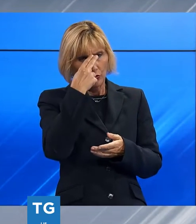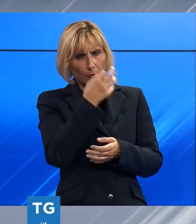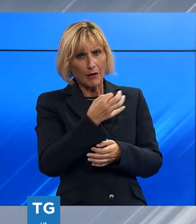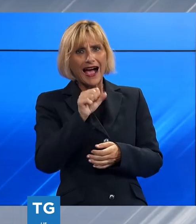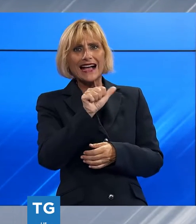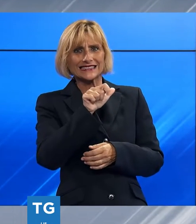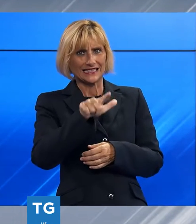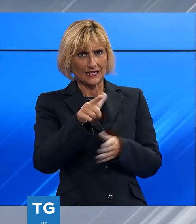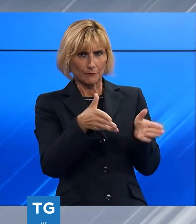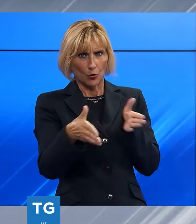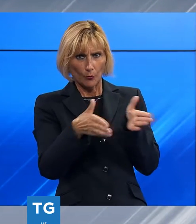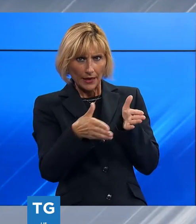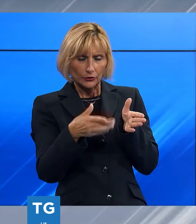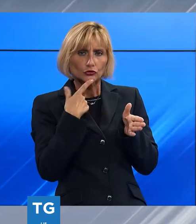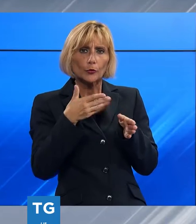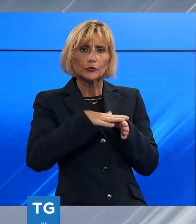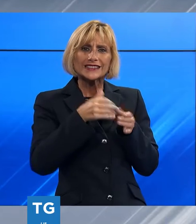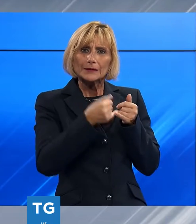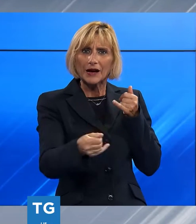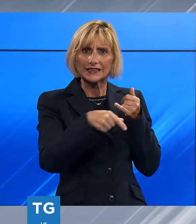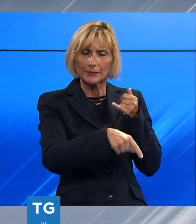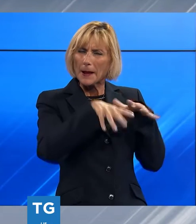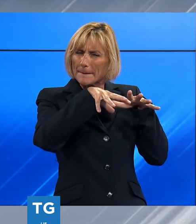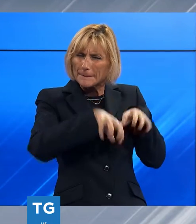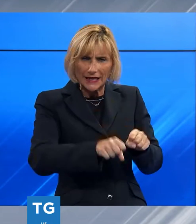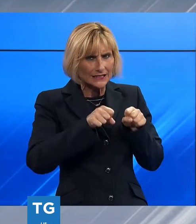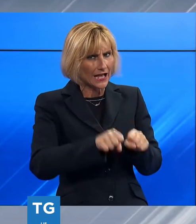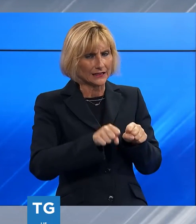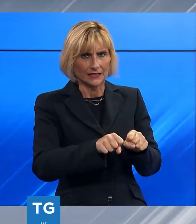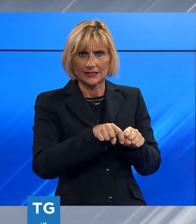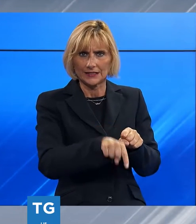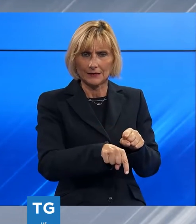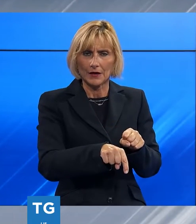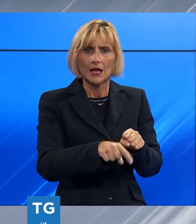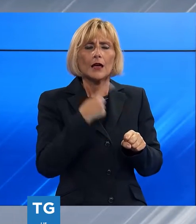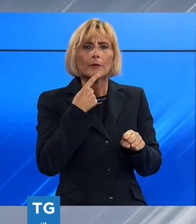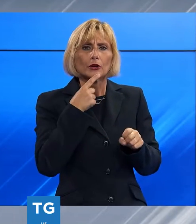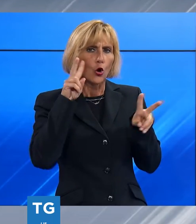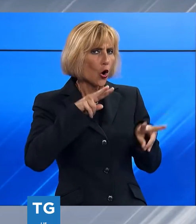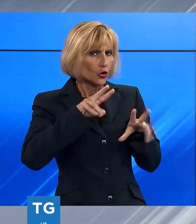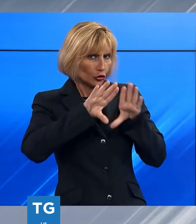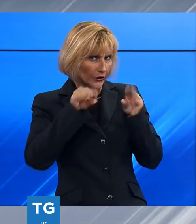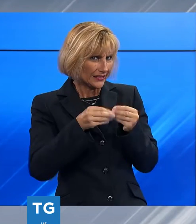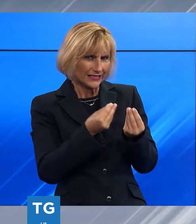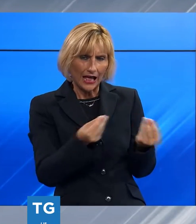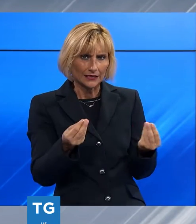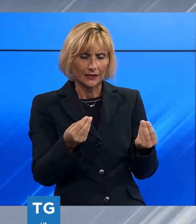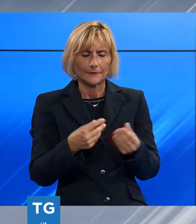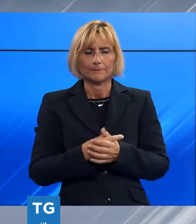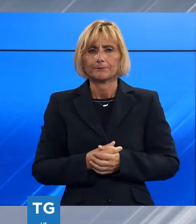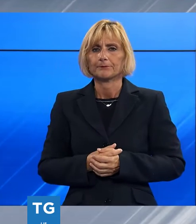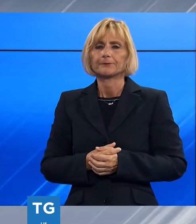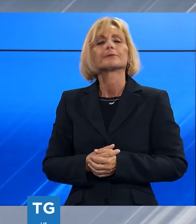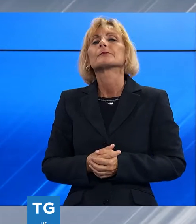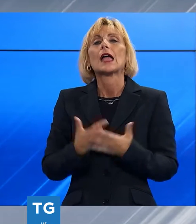per quel tipo di dipartimenti, sono impegnatissime su tutta una serie di controlli. Ci